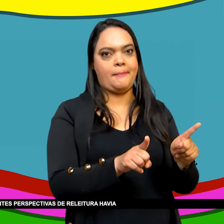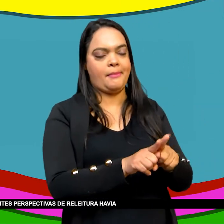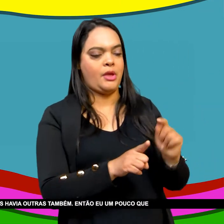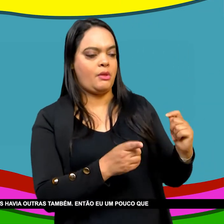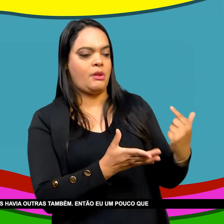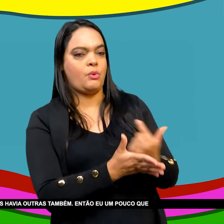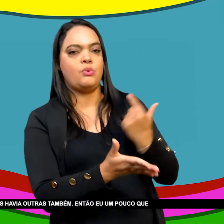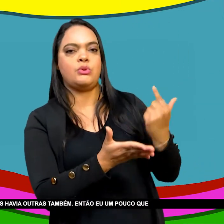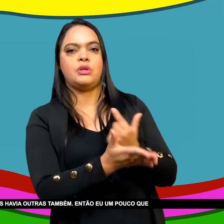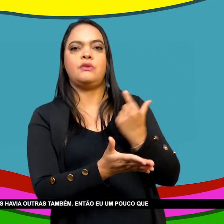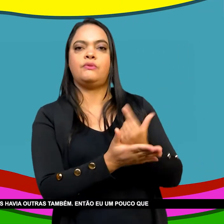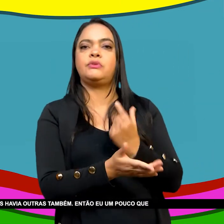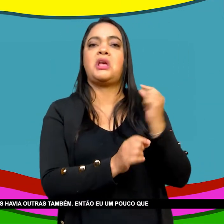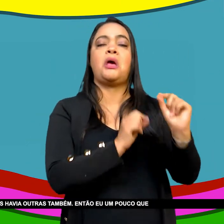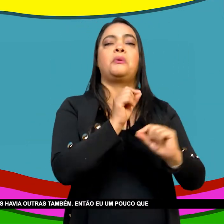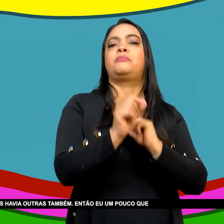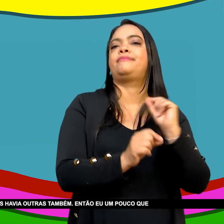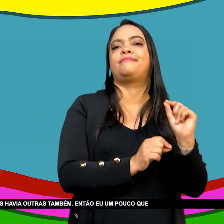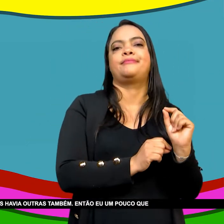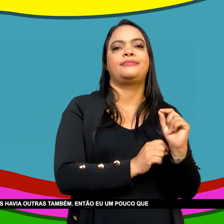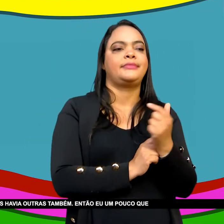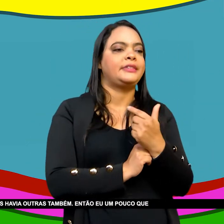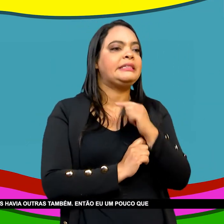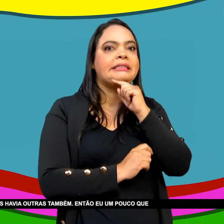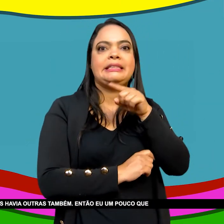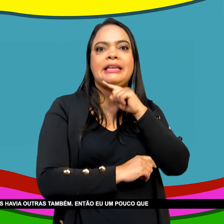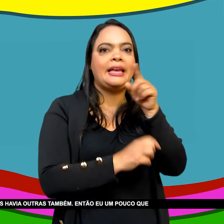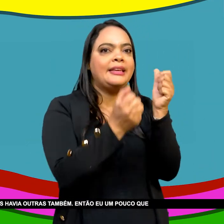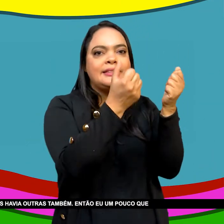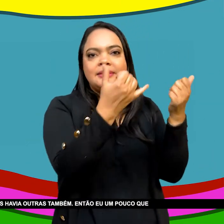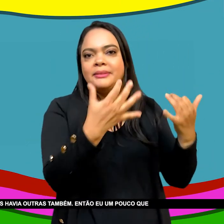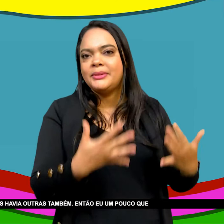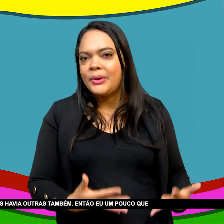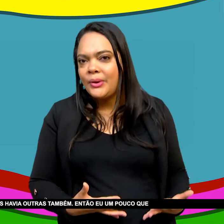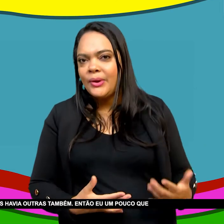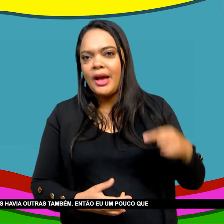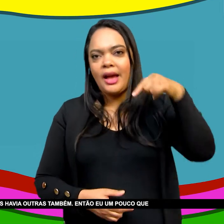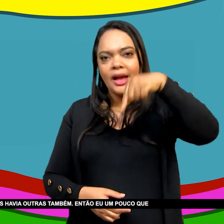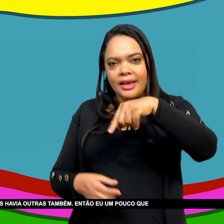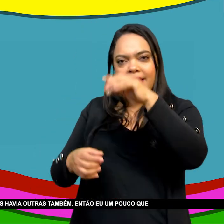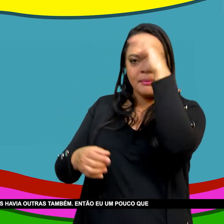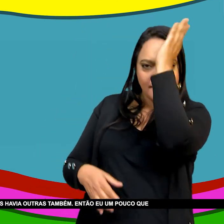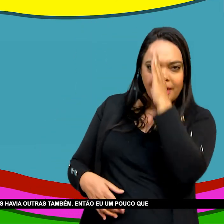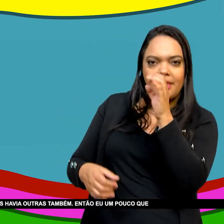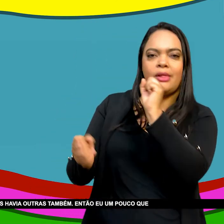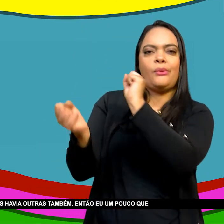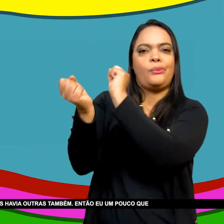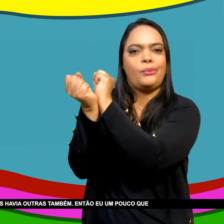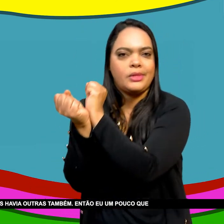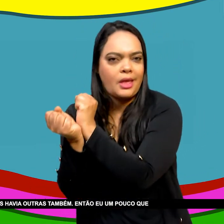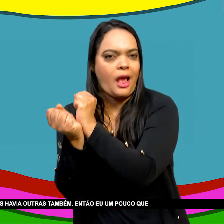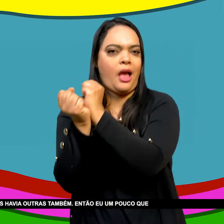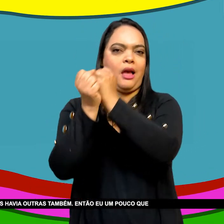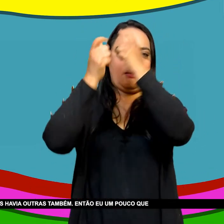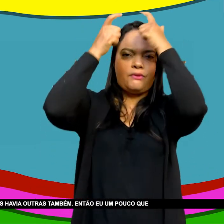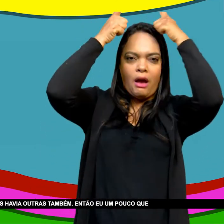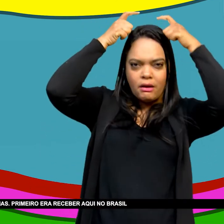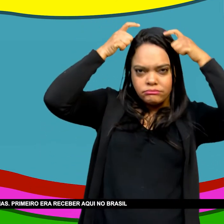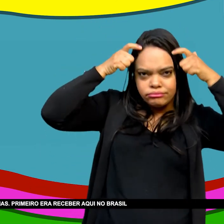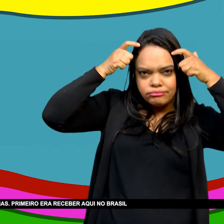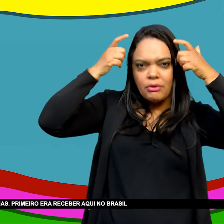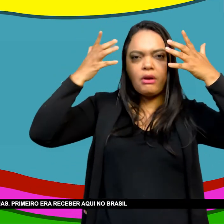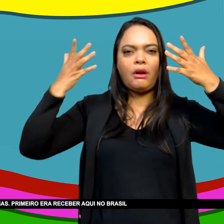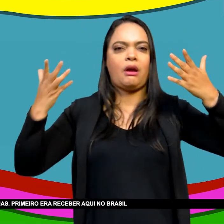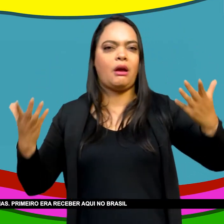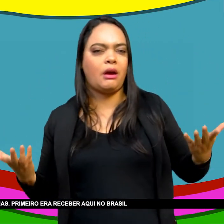Havia essa Da negação Do medo Dos fantasmas Não negam Mas havia outras também Então eu vou um pouco